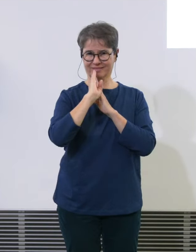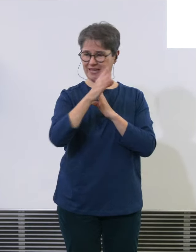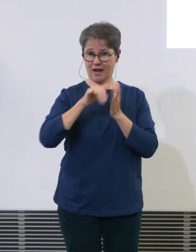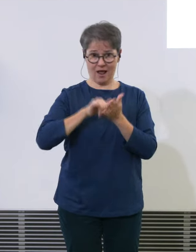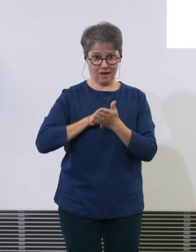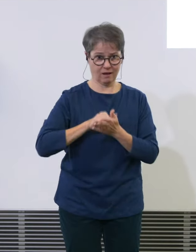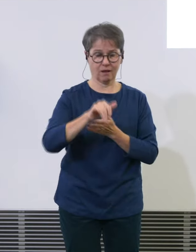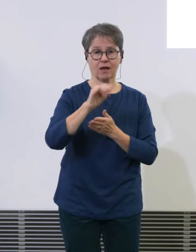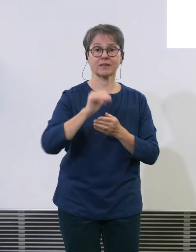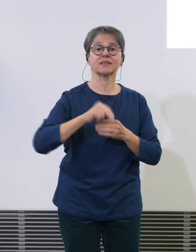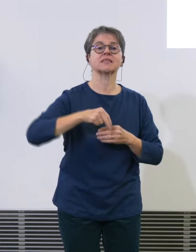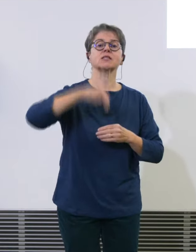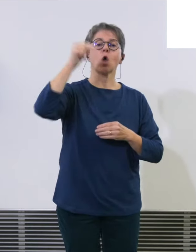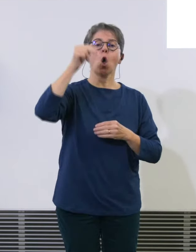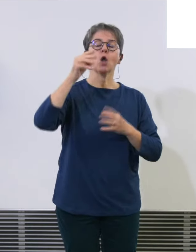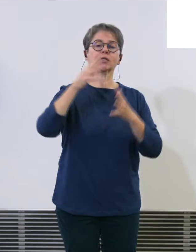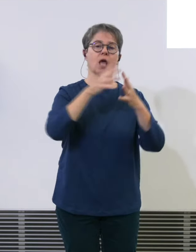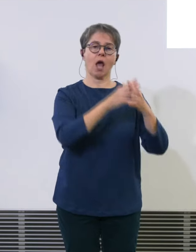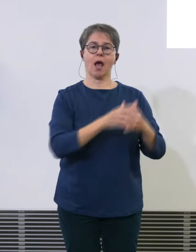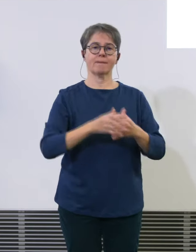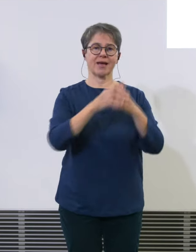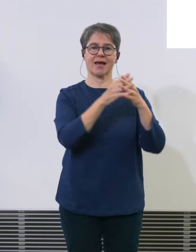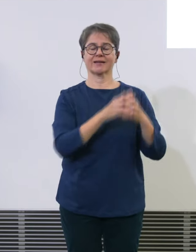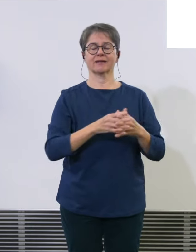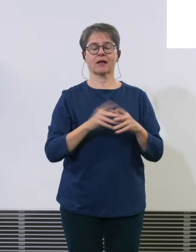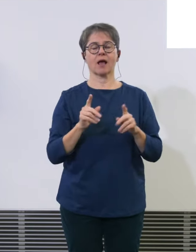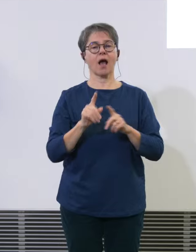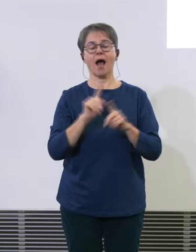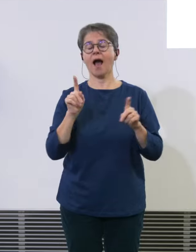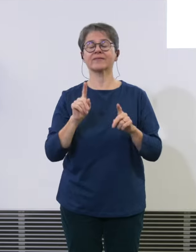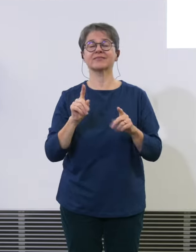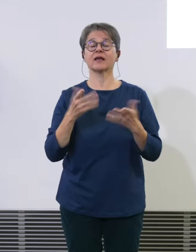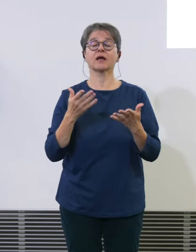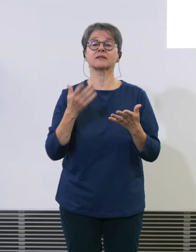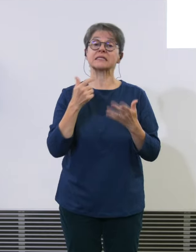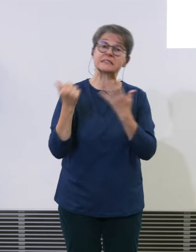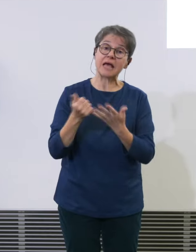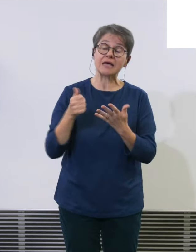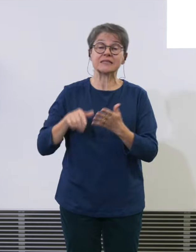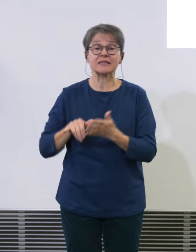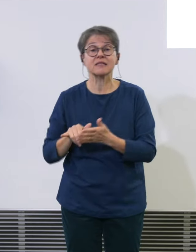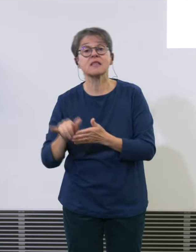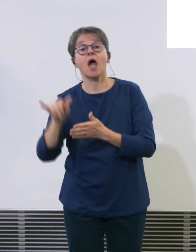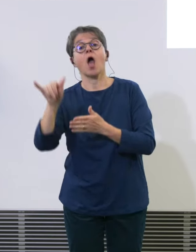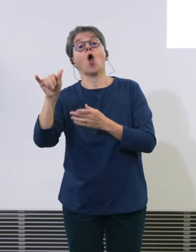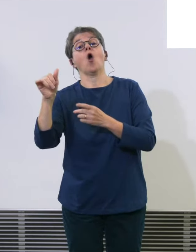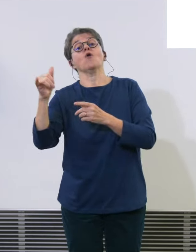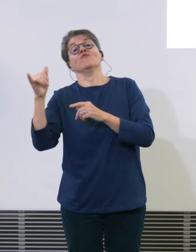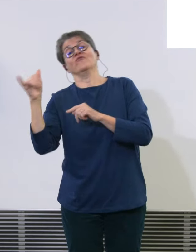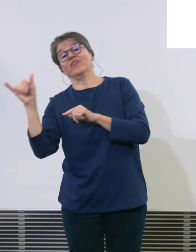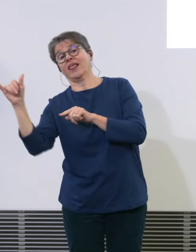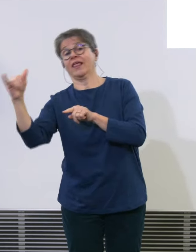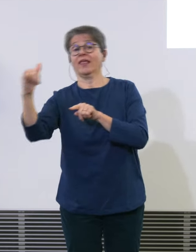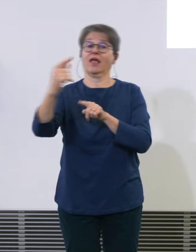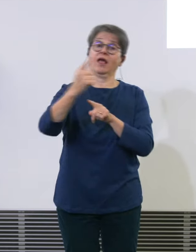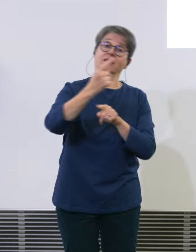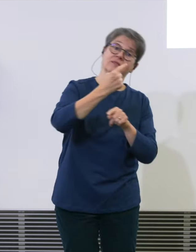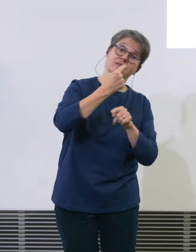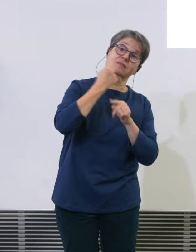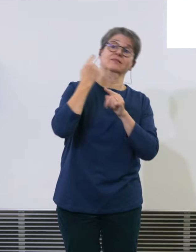anstatt von 16 fliegen und so fliegen und unglaublich viel mehr Kilometer fliegen. Also für uns in